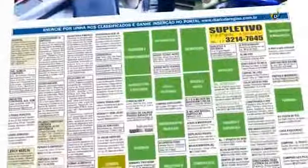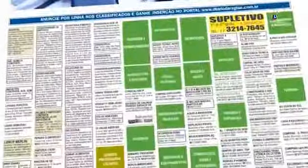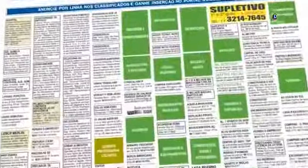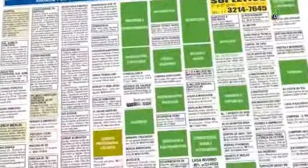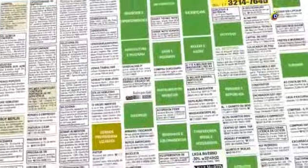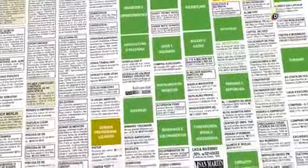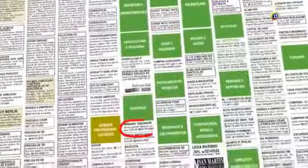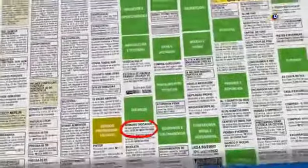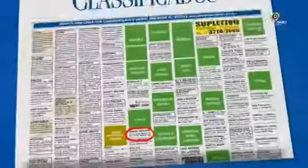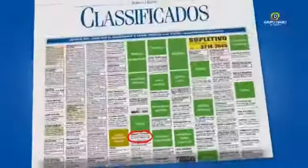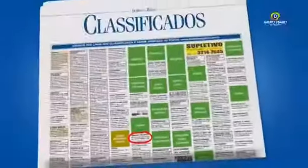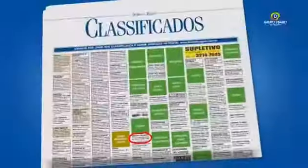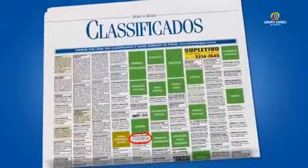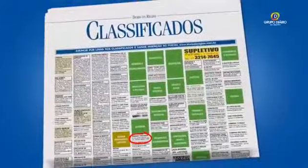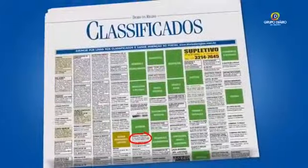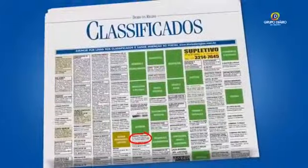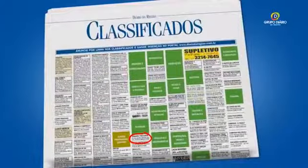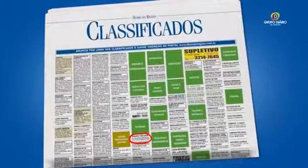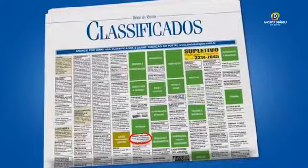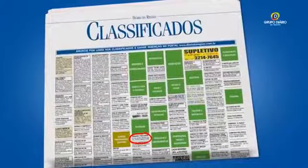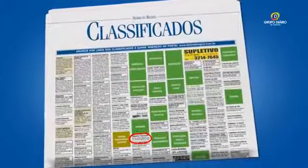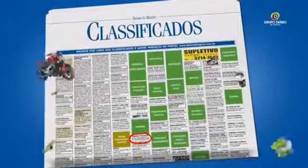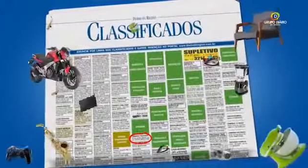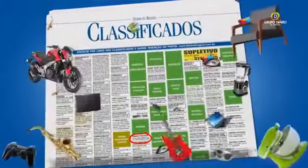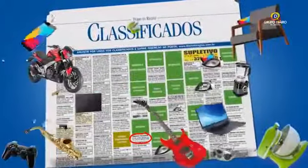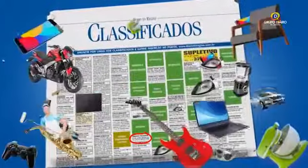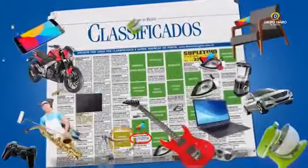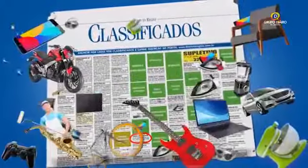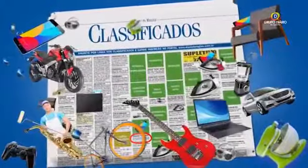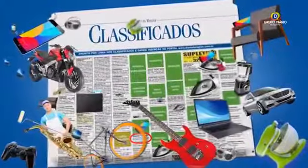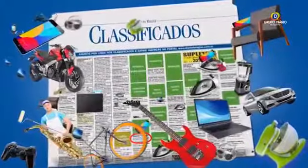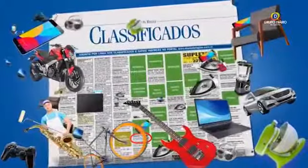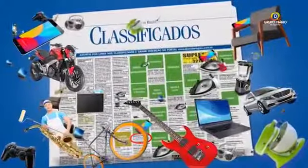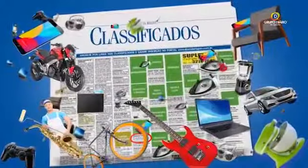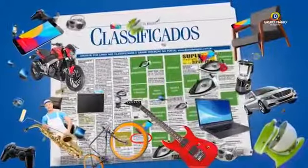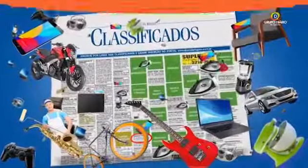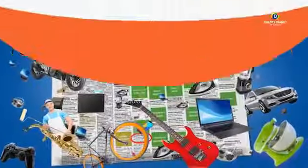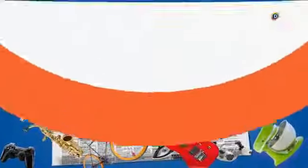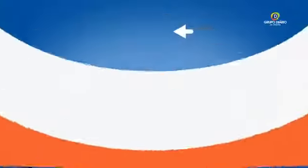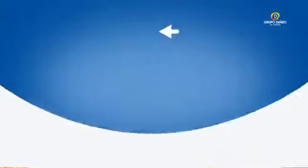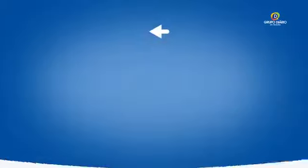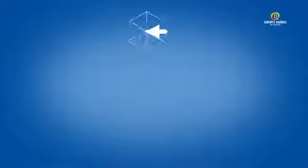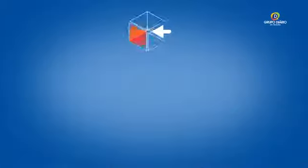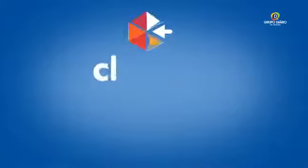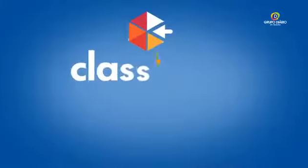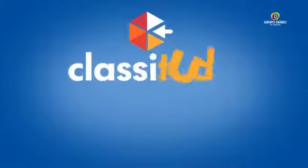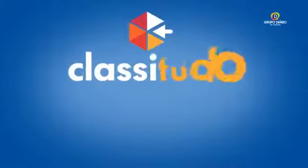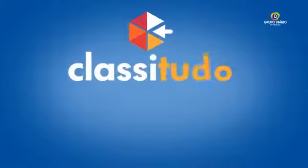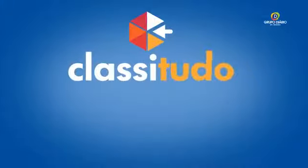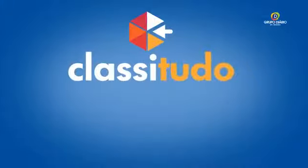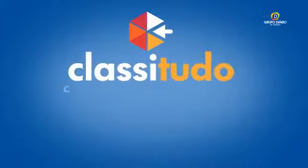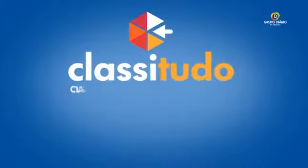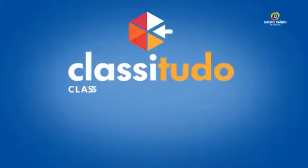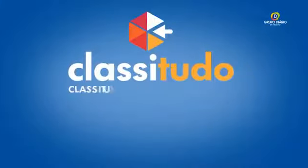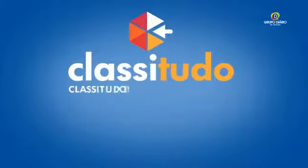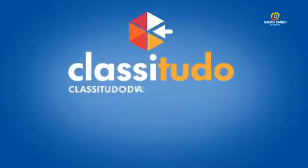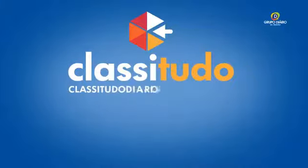vai para o diário impresso e sua chance de vender também. Acesse agora classitudodiariodaregião